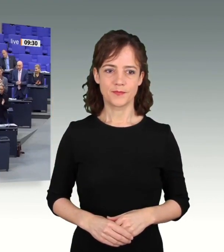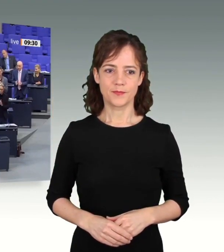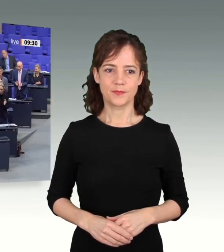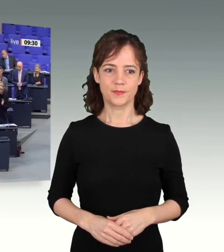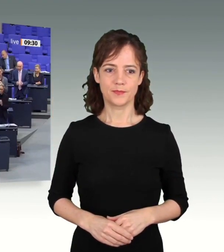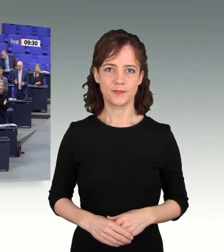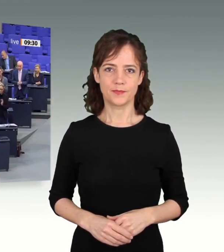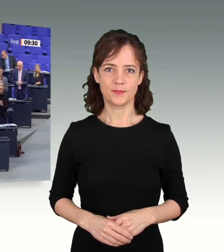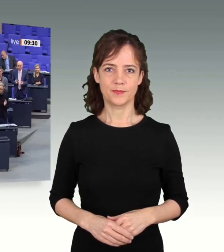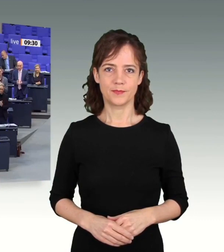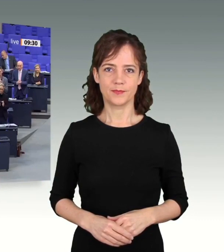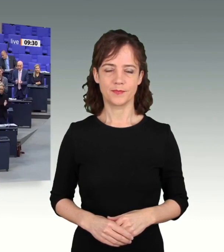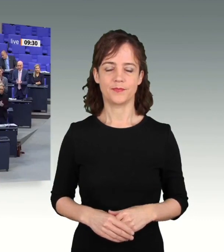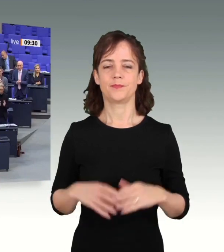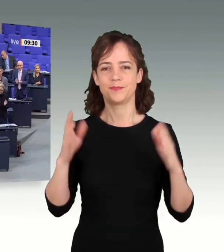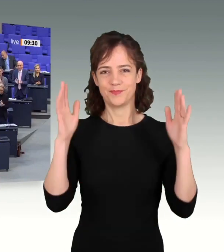Applaus